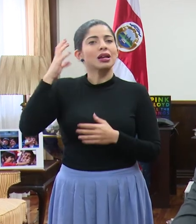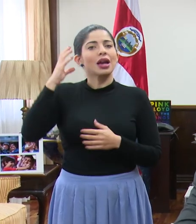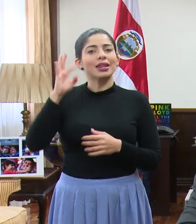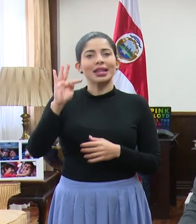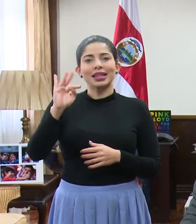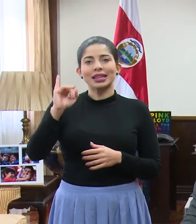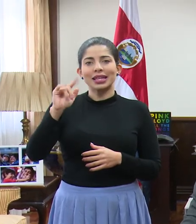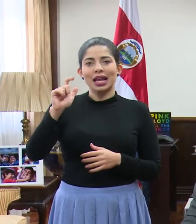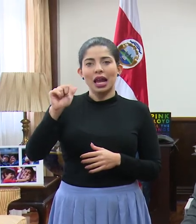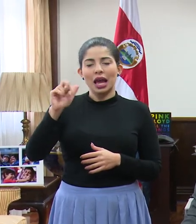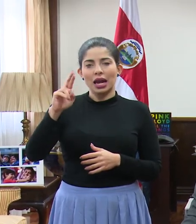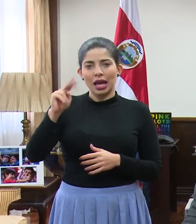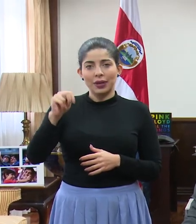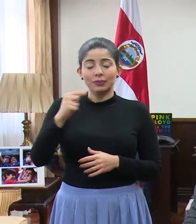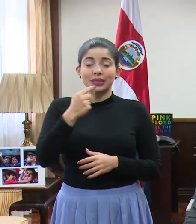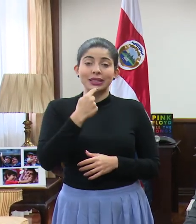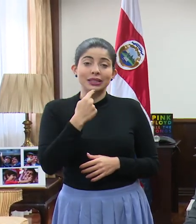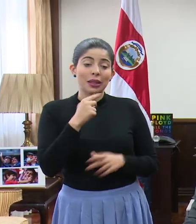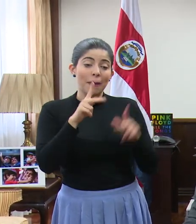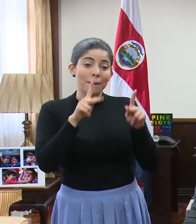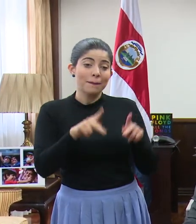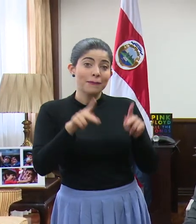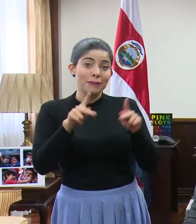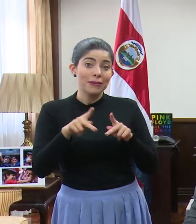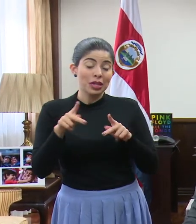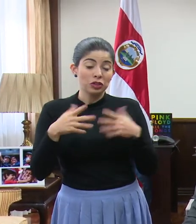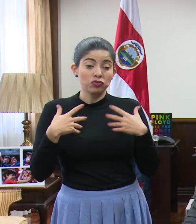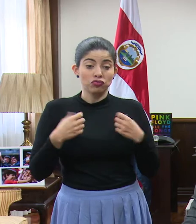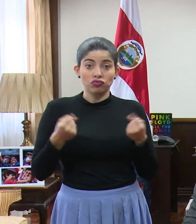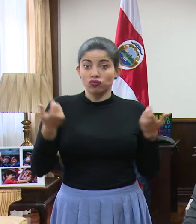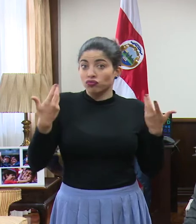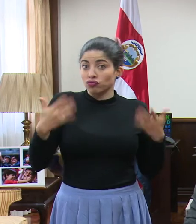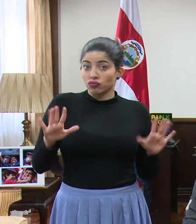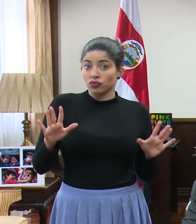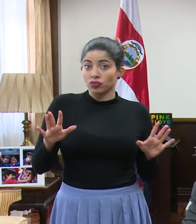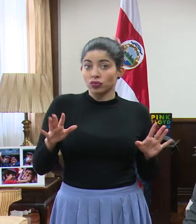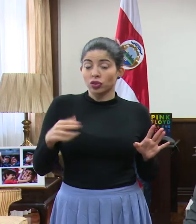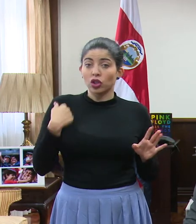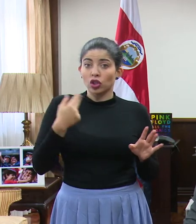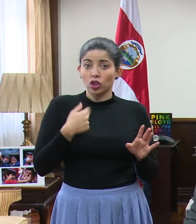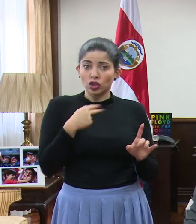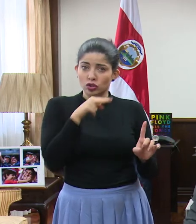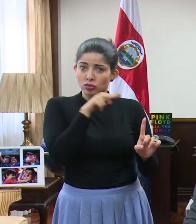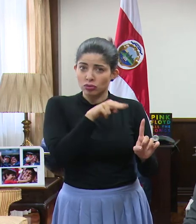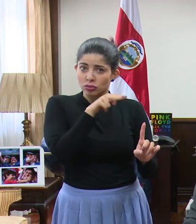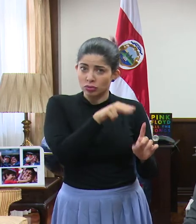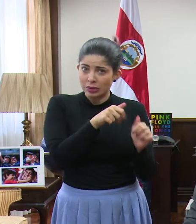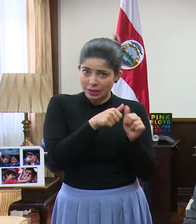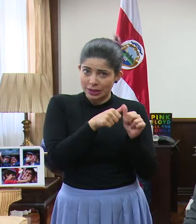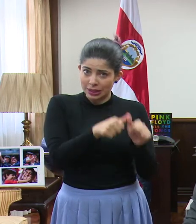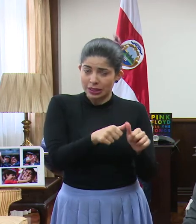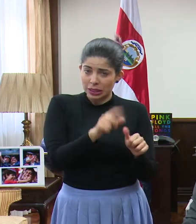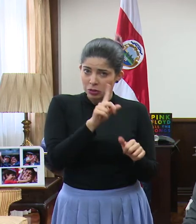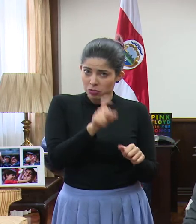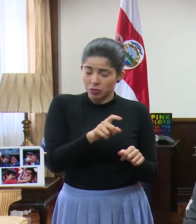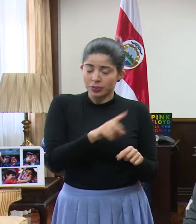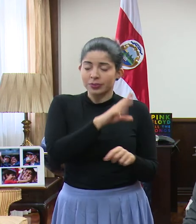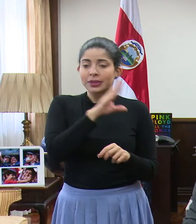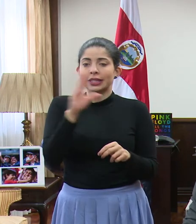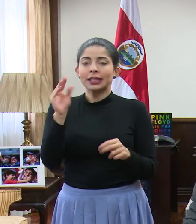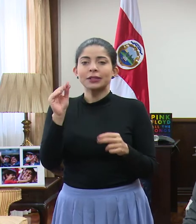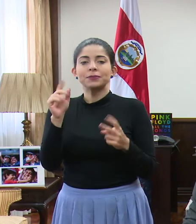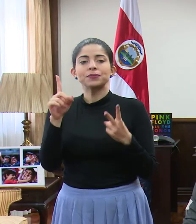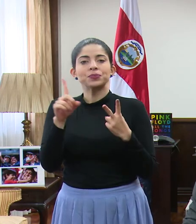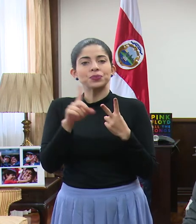Tilarán. Dice, las personas que fueron dadas de alta, si les estamos dando seguimiento. Esa es una pregunta. Y